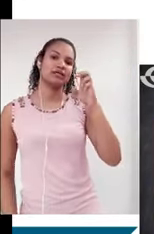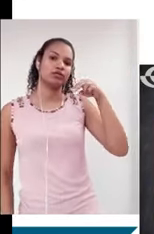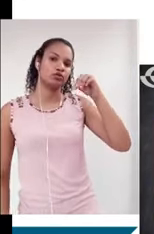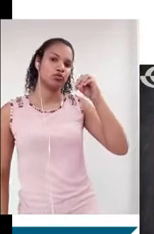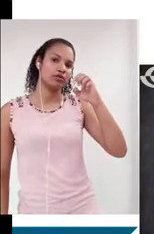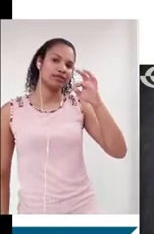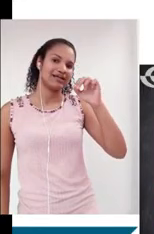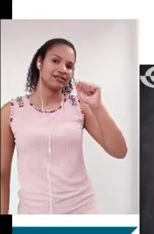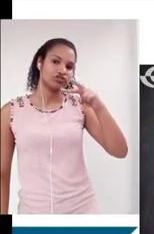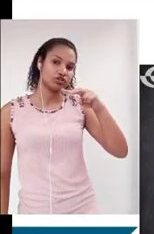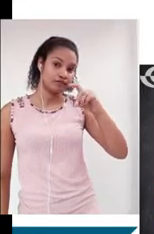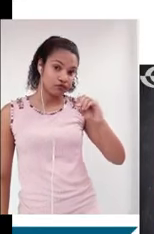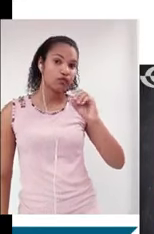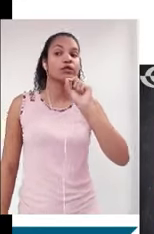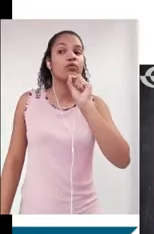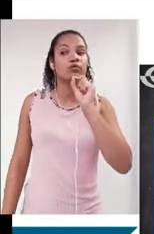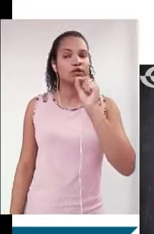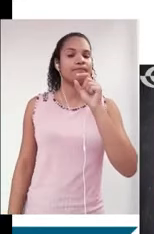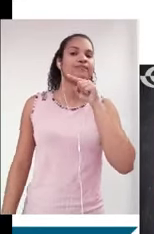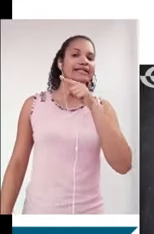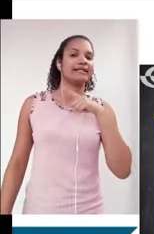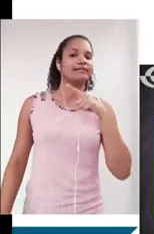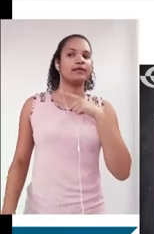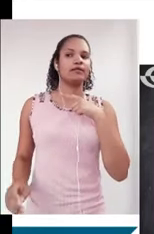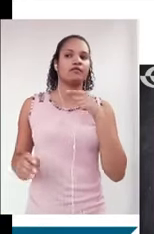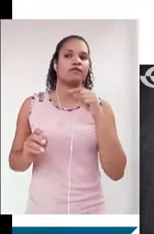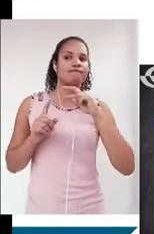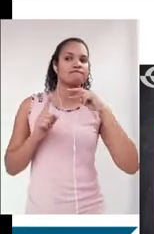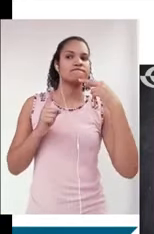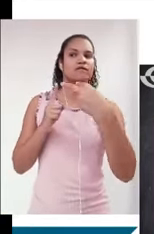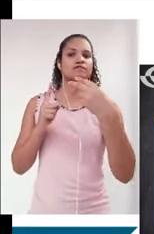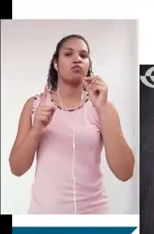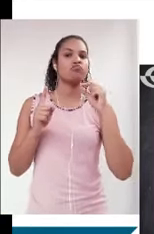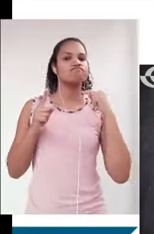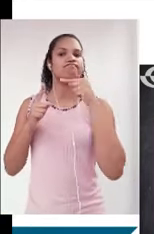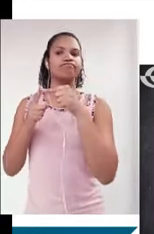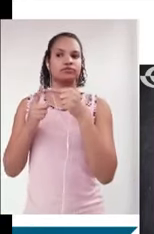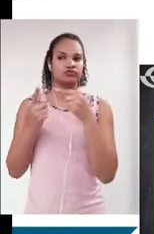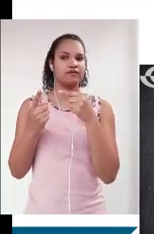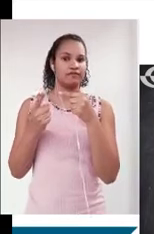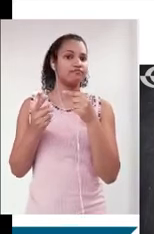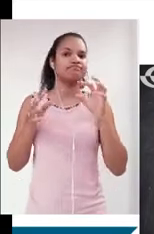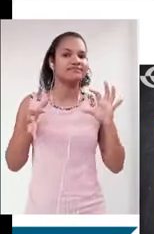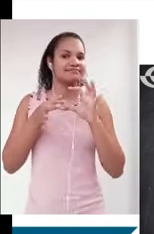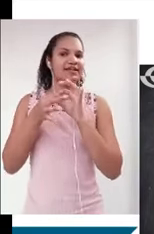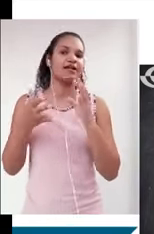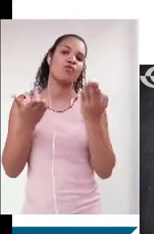tá vendo? Os temas denotativos, eles têm uma perspectiva muito mais objetiva, eles já são muito mais alinhados com o que a gente vê hoje em dia dos